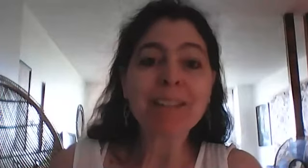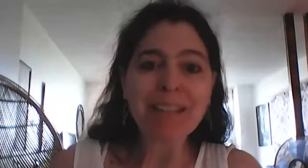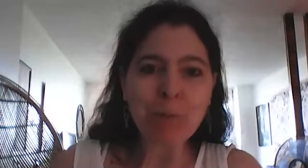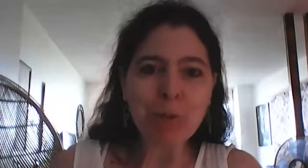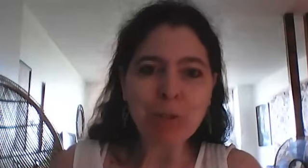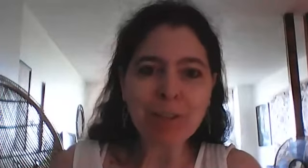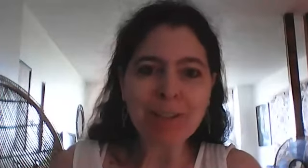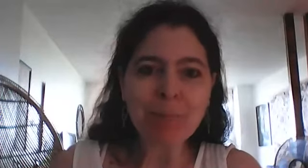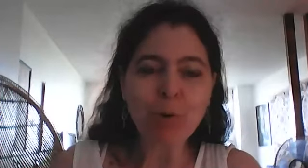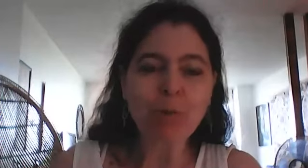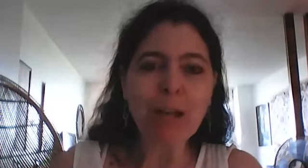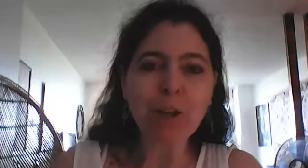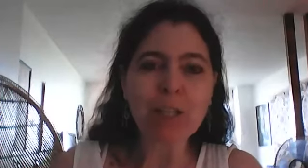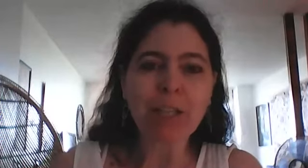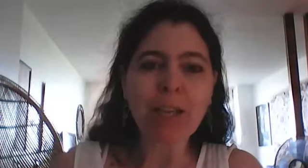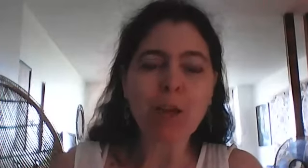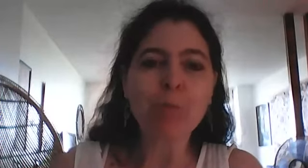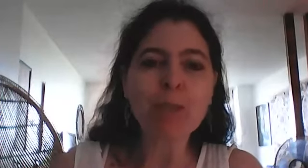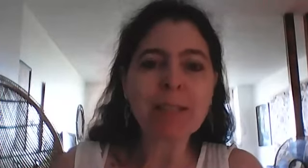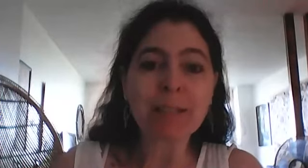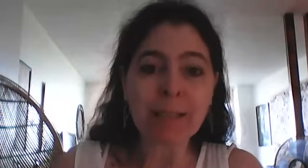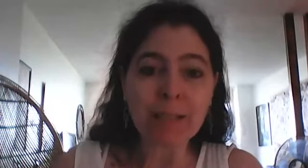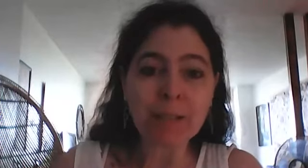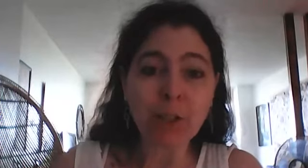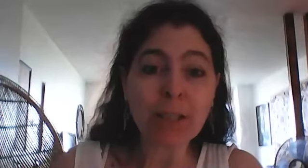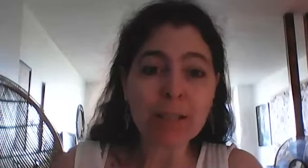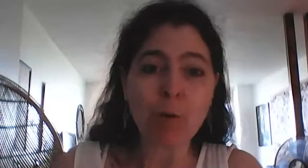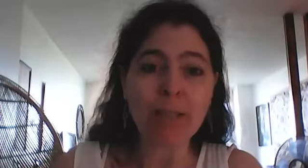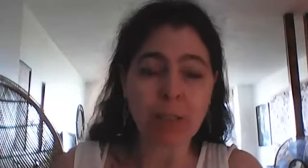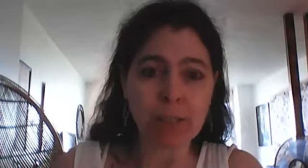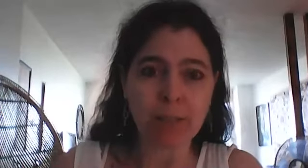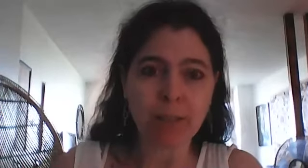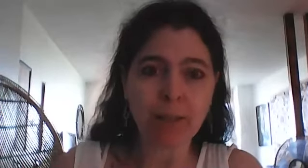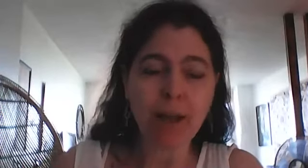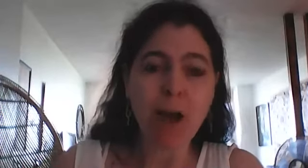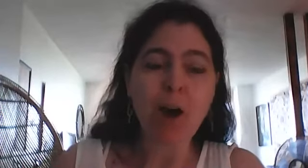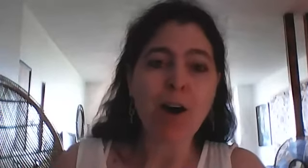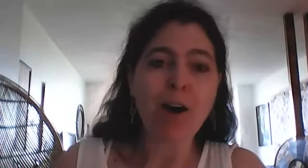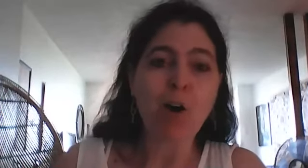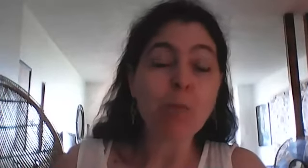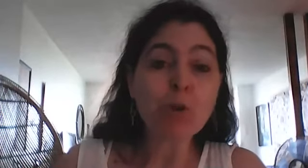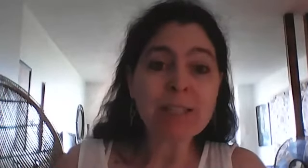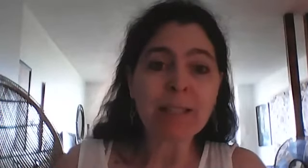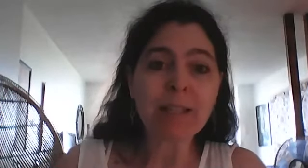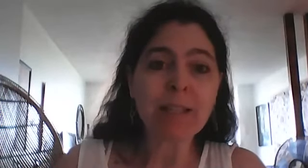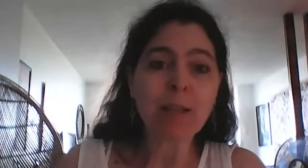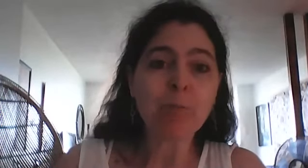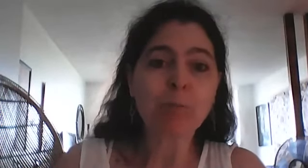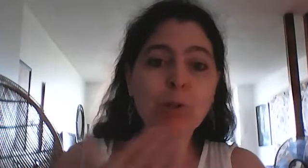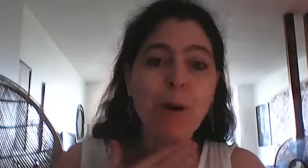quelques minutes pour vous enregistrer une petite technique de guérison énergétique on peut l'utiliser pour soi